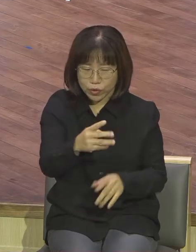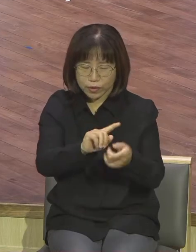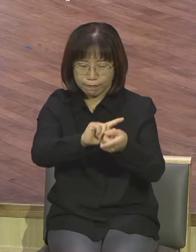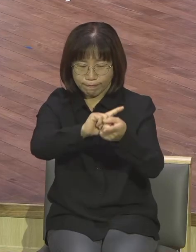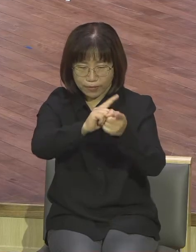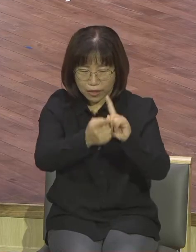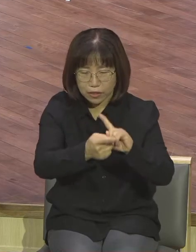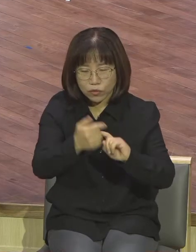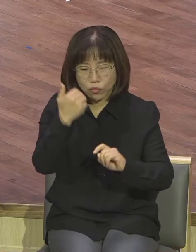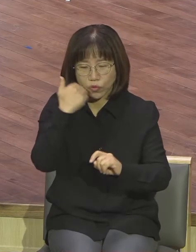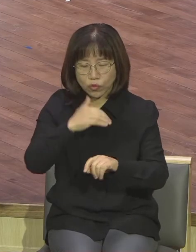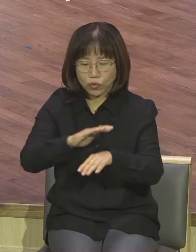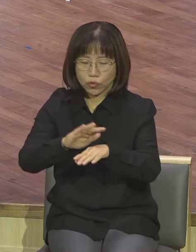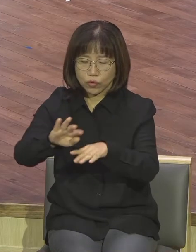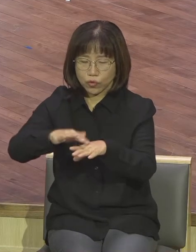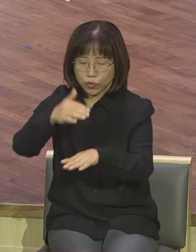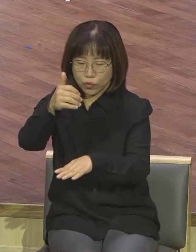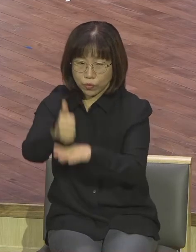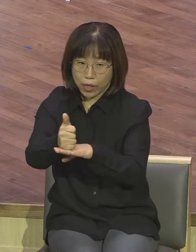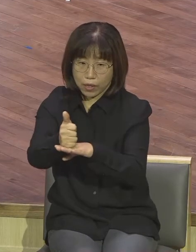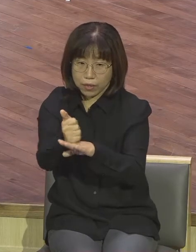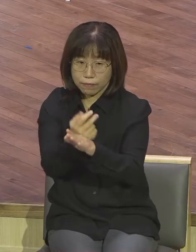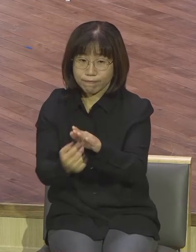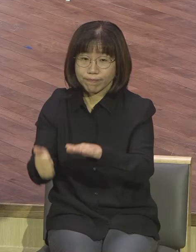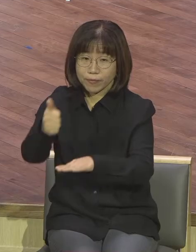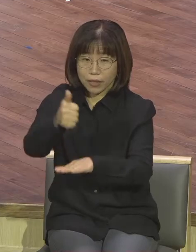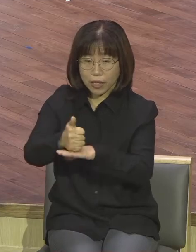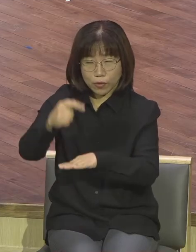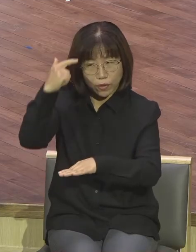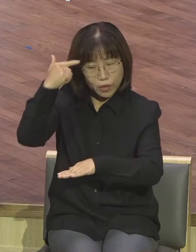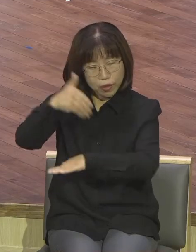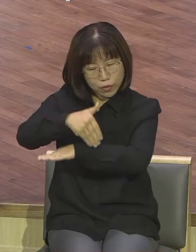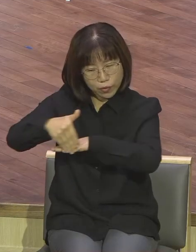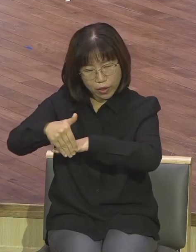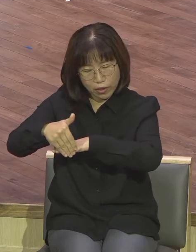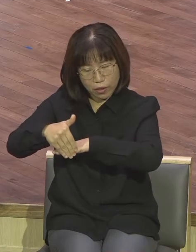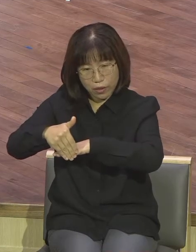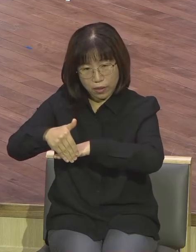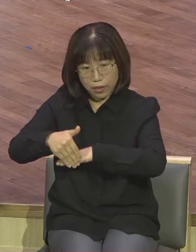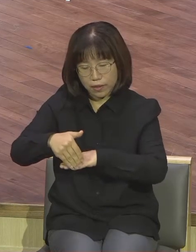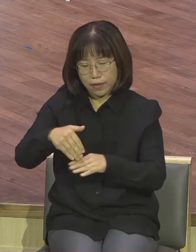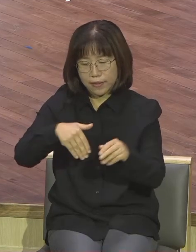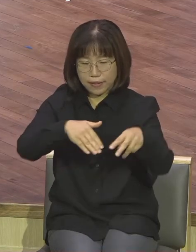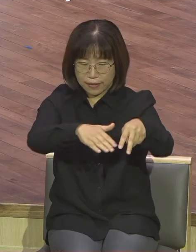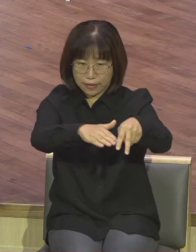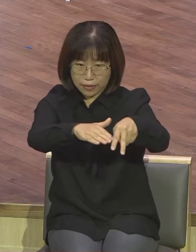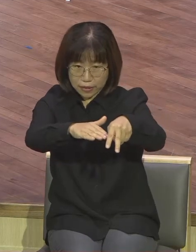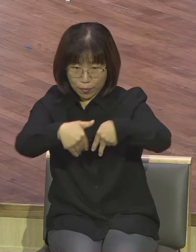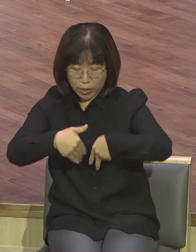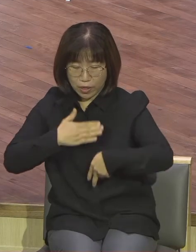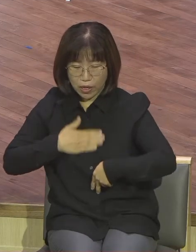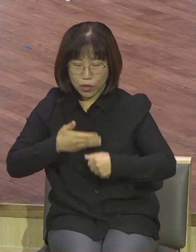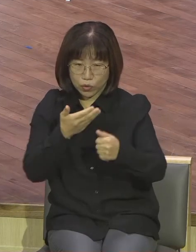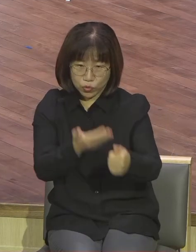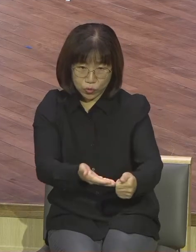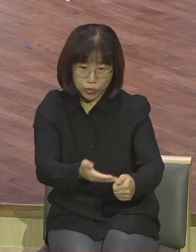세울 것을 사무엘에게 말씀하시면서 그가 바로 누구냐? 따윗이다라는